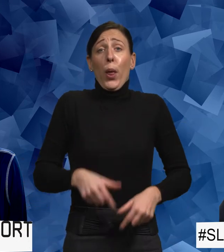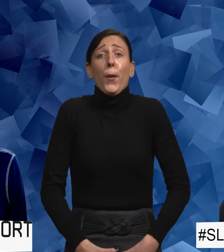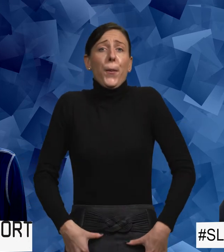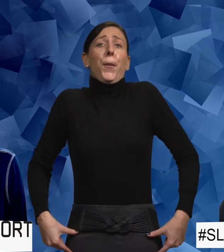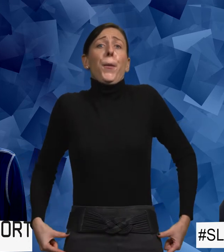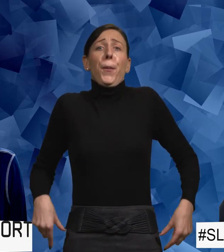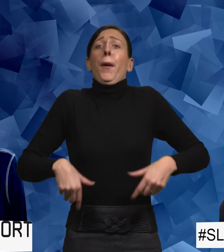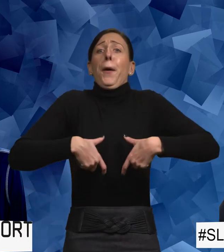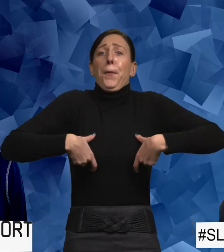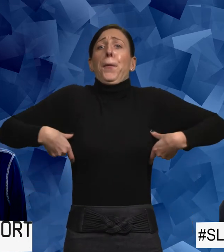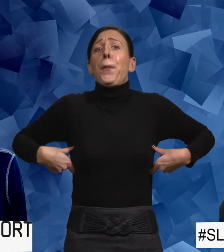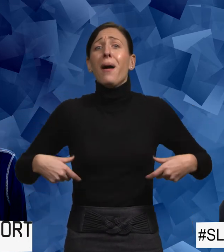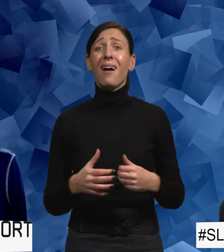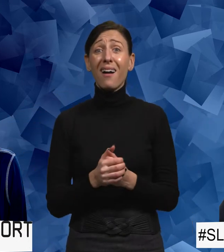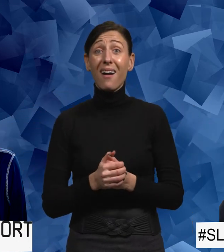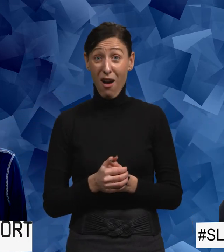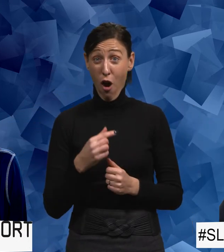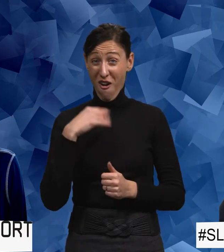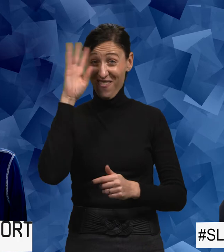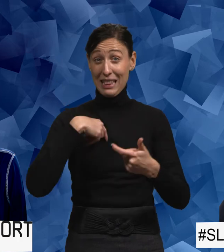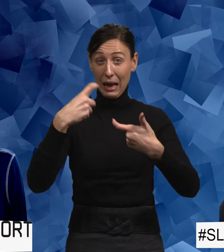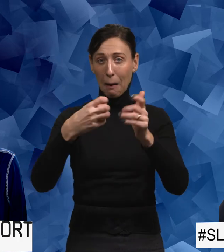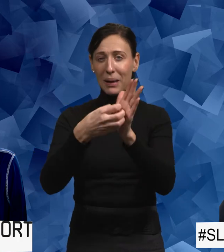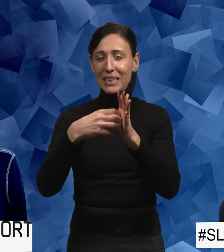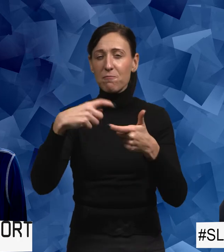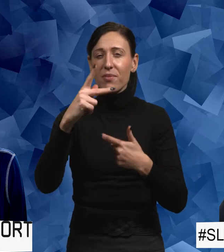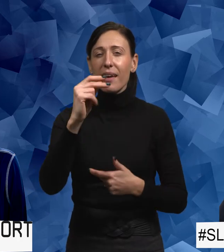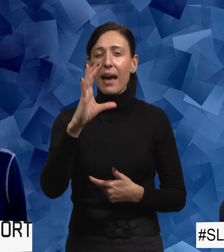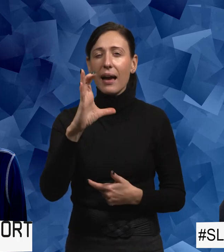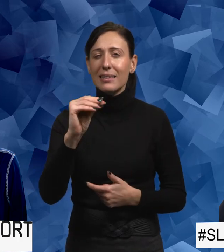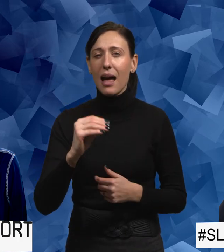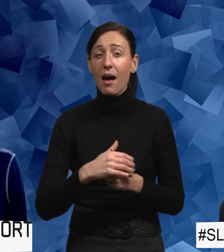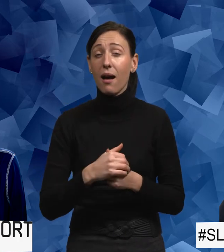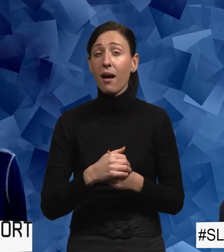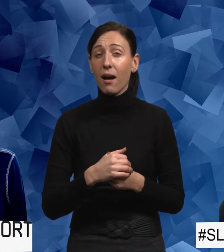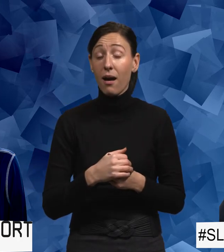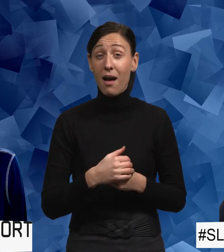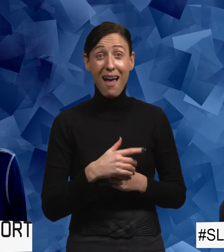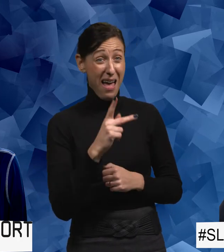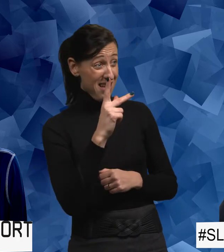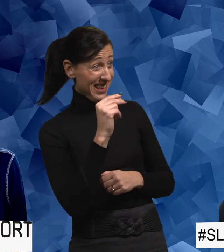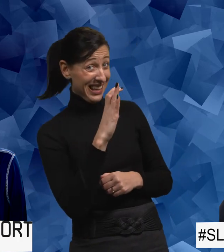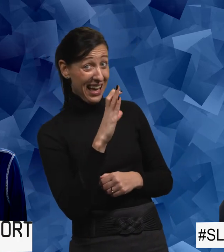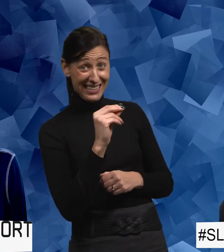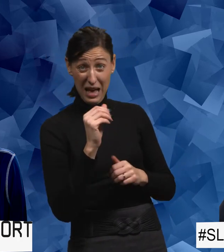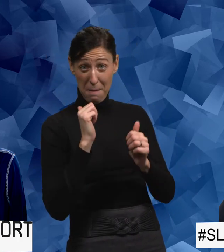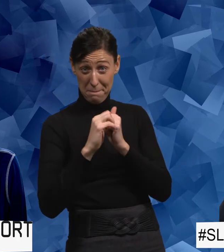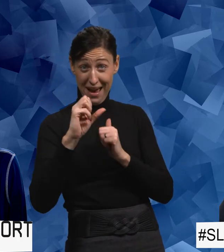knappt så det täcker någonting. Och jag vet att vi var ett gäng tjejer och jag fick det beskrivet för mig med Kajsa. Kajsa